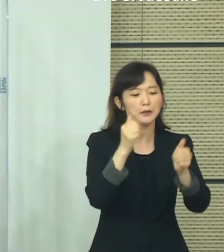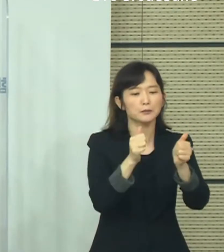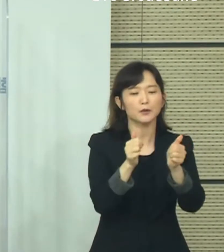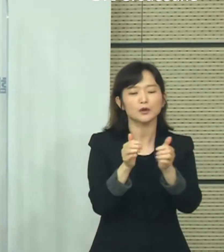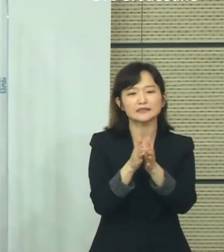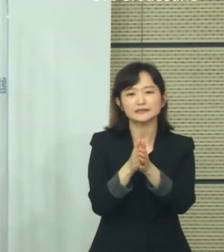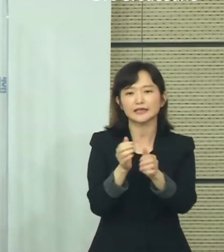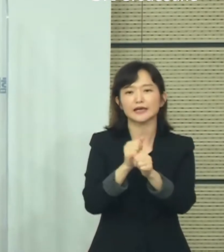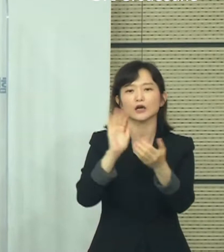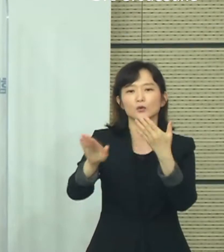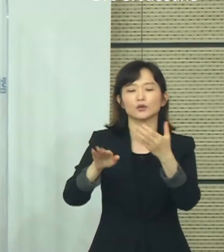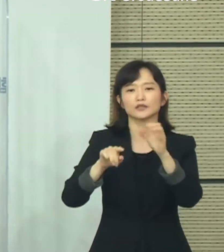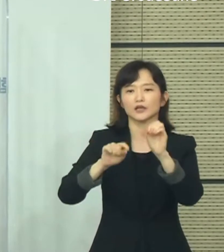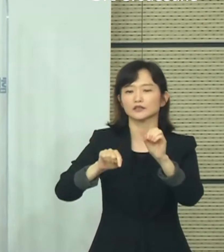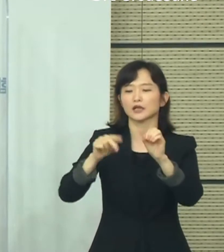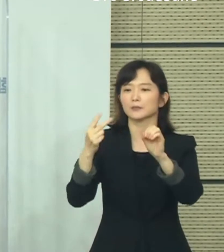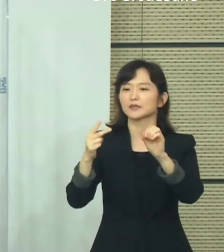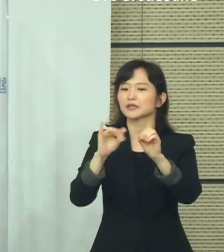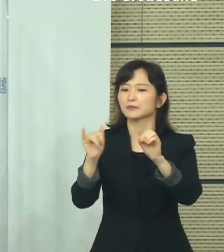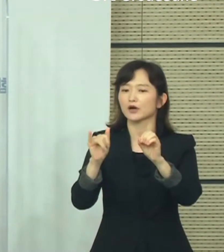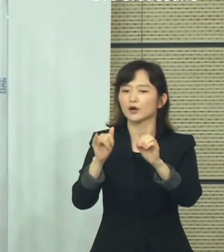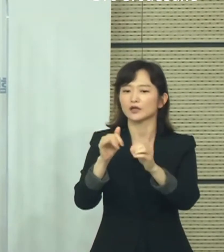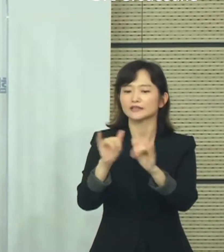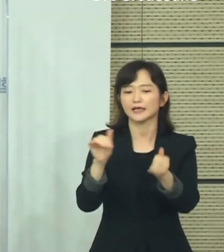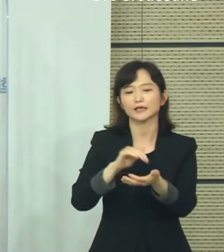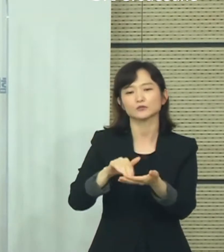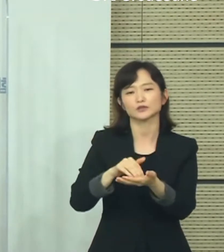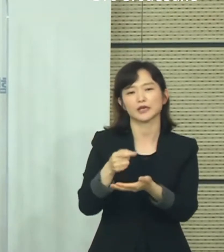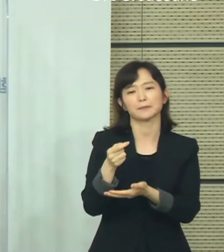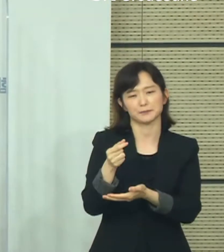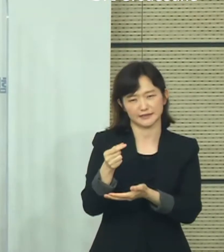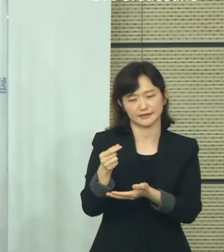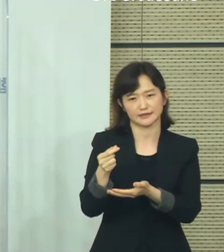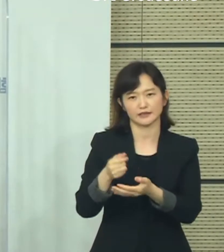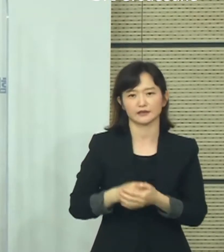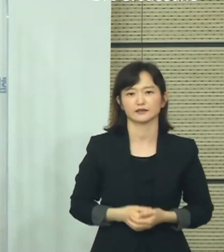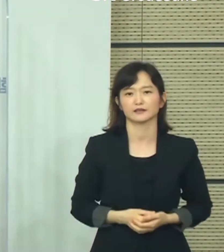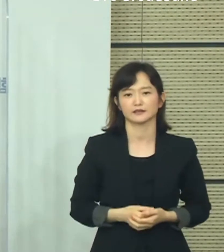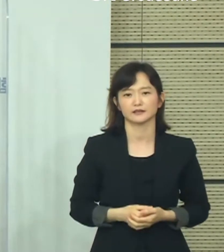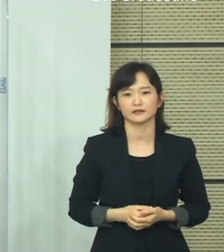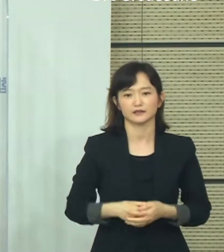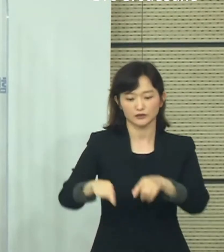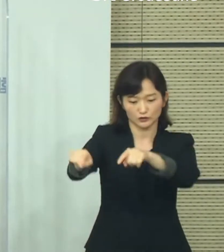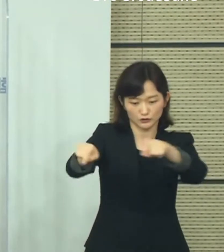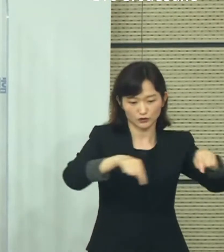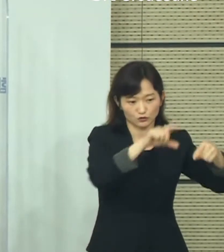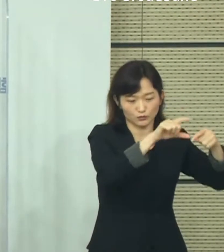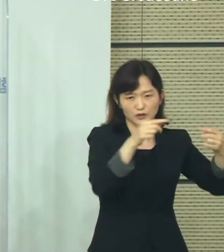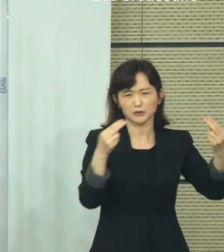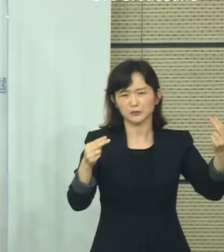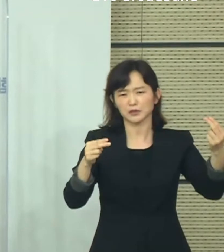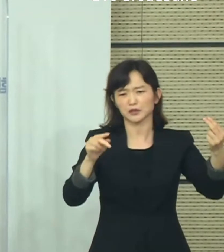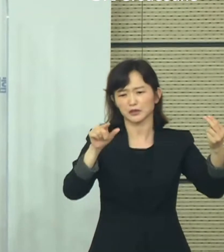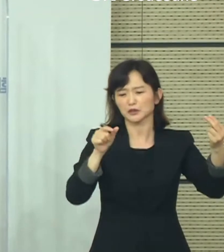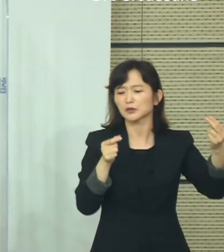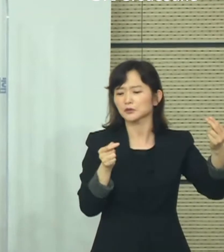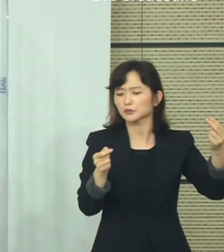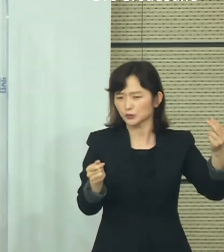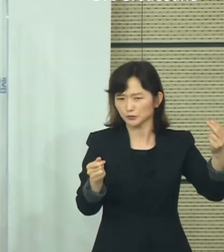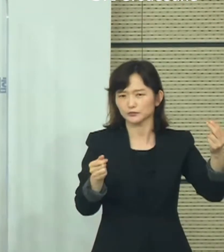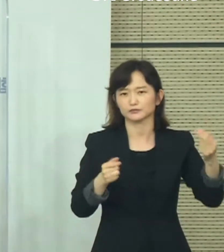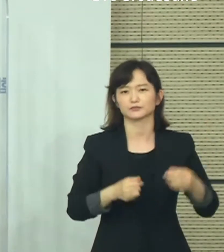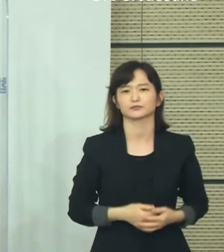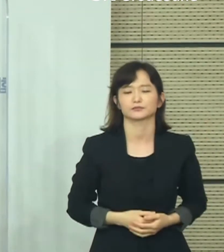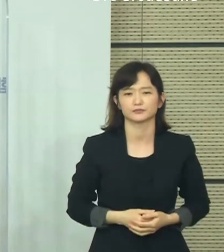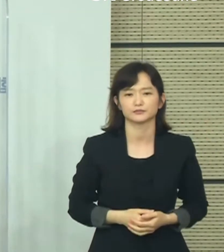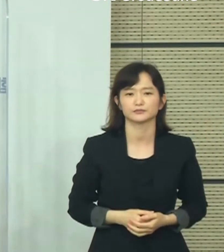이후에는 0.2명으로 유사하게 유지하고 있으며 이는 전국 평균에 비하면 매우 낮은 수치입니다.